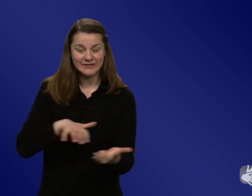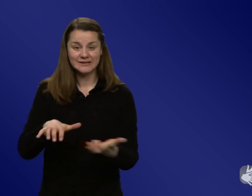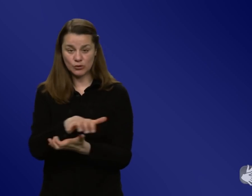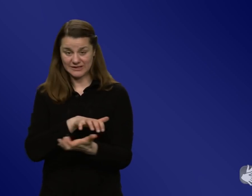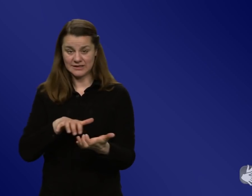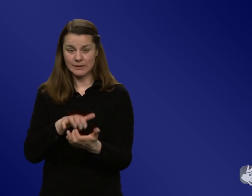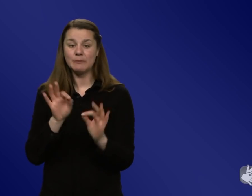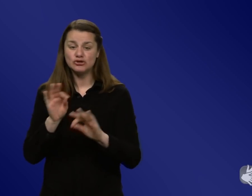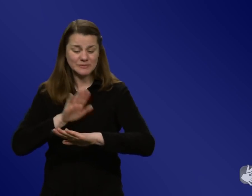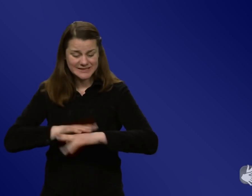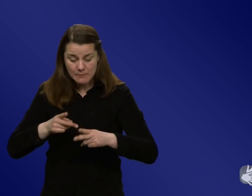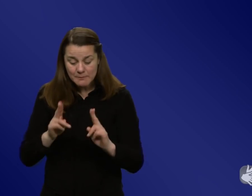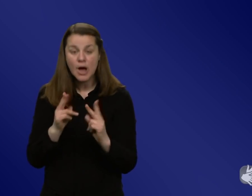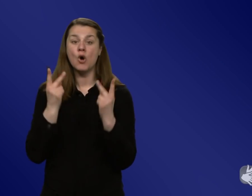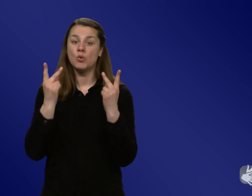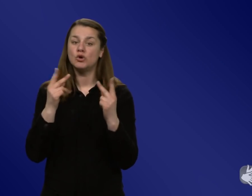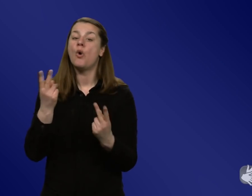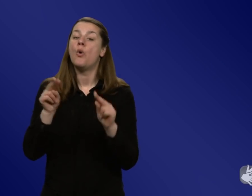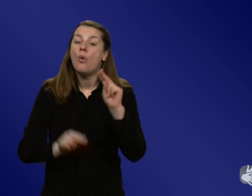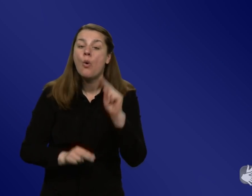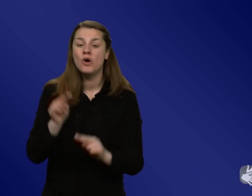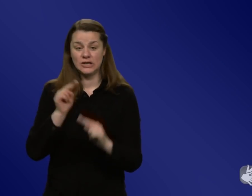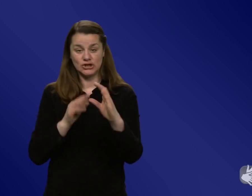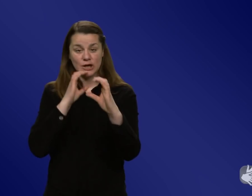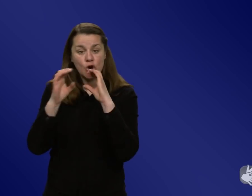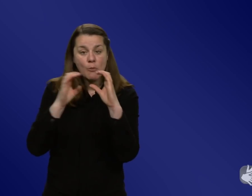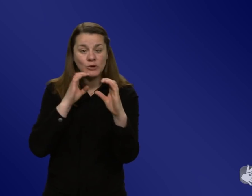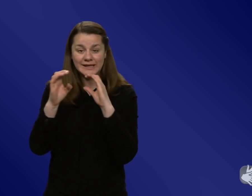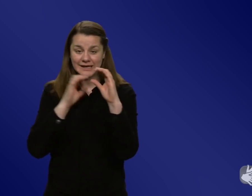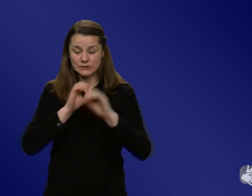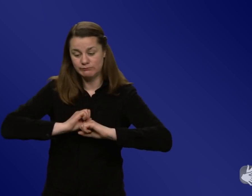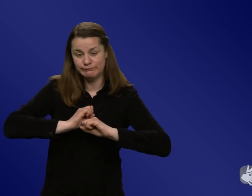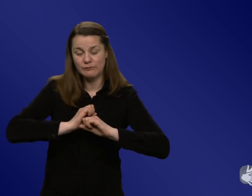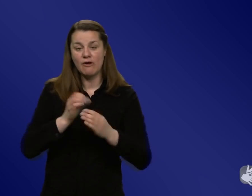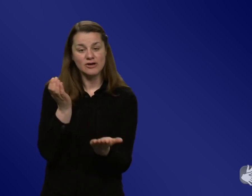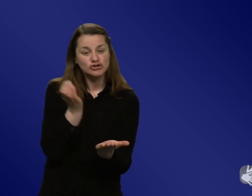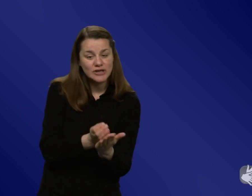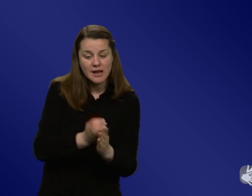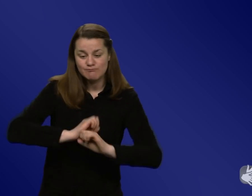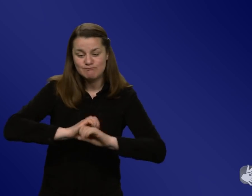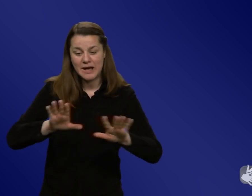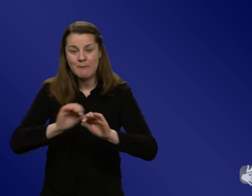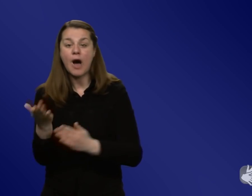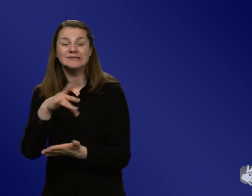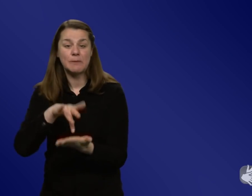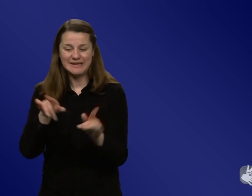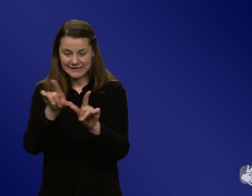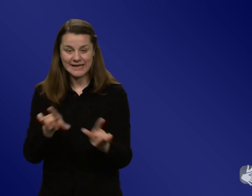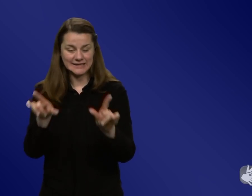dass ganz unterschiedliche Kommunikatoren und dann auch so ein bisschen mehr aus der Mitte der Gesellschaft raus kommuniziert werden. Ich denke, da ginge eigentlich